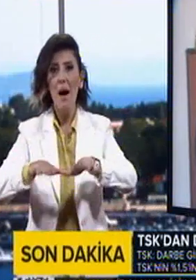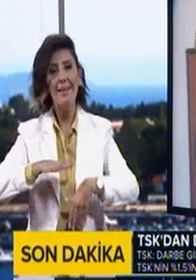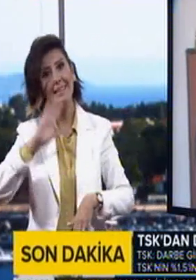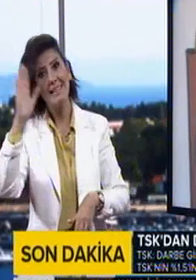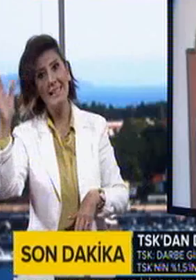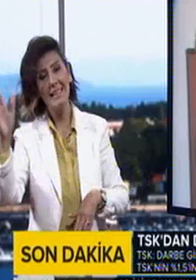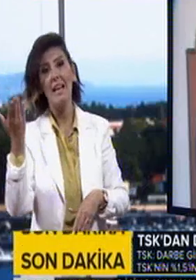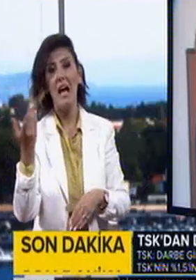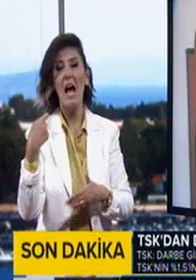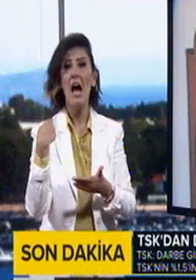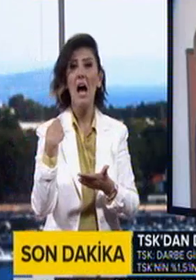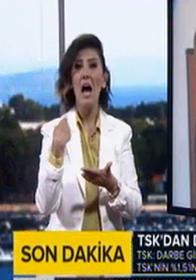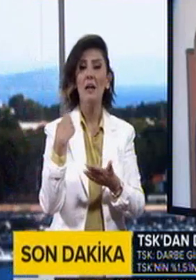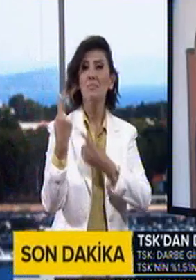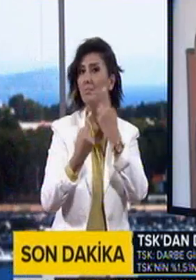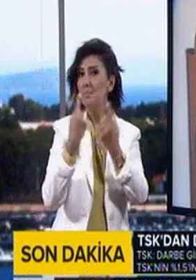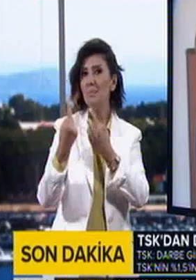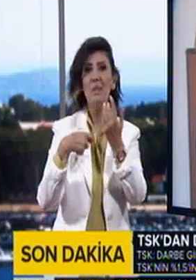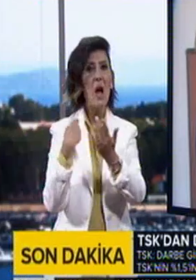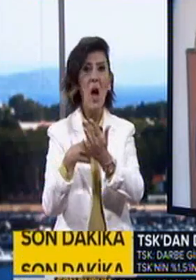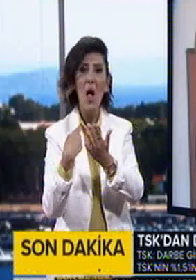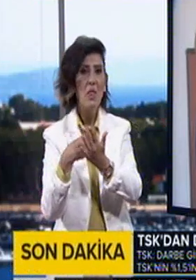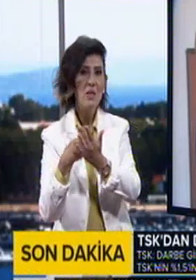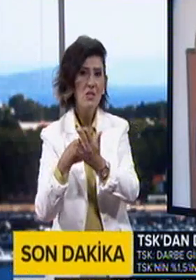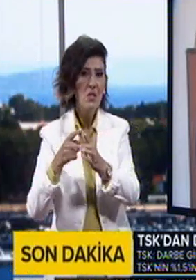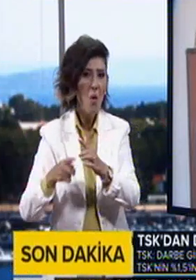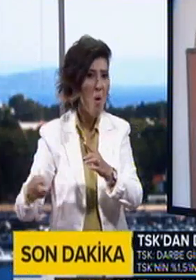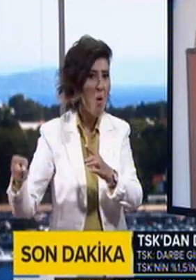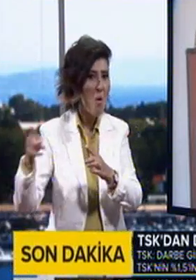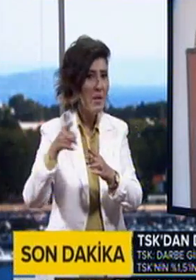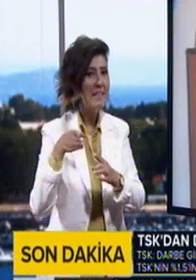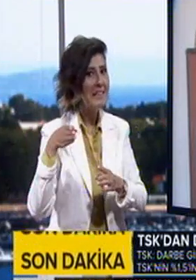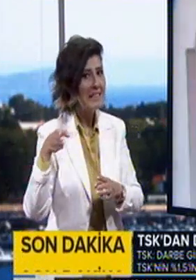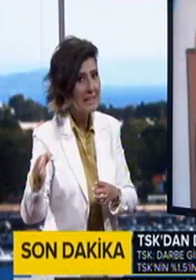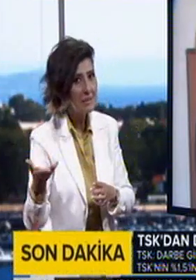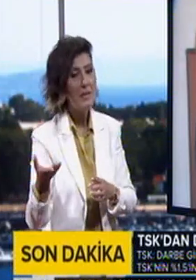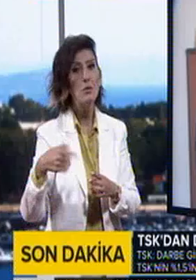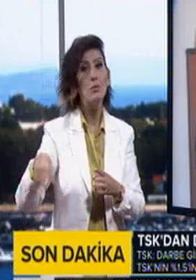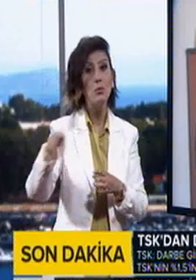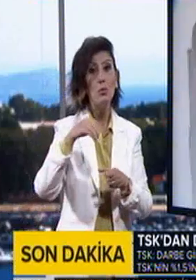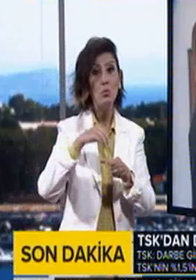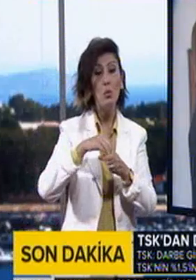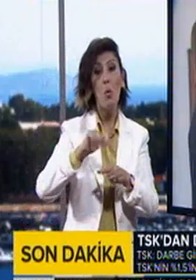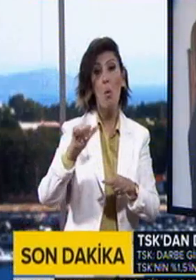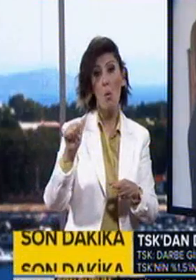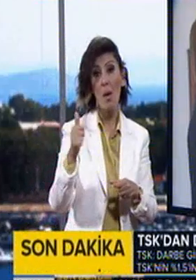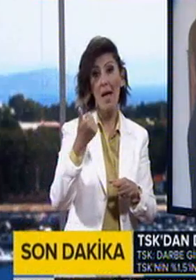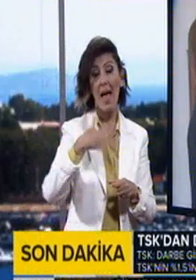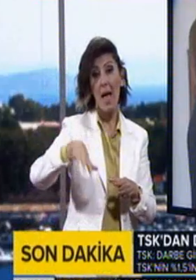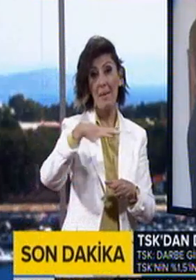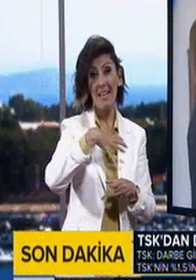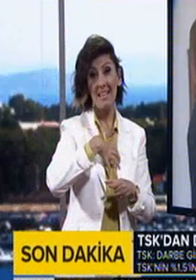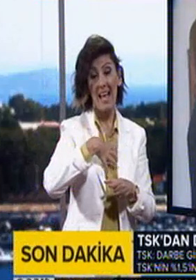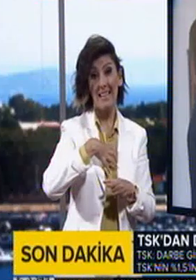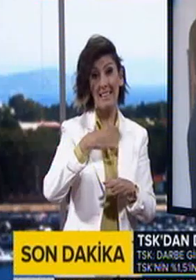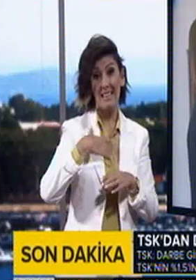parka gitmesi, herhangi bir alışveriş ortamına gitmesi. Bunlar hepsi önemli. Herkesin kendine